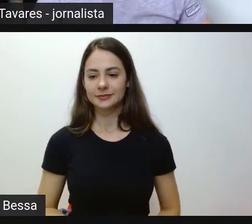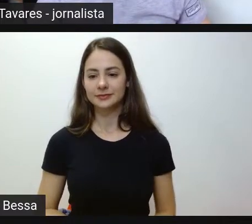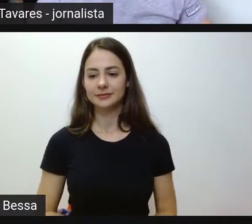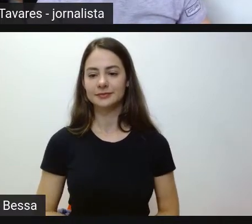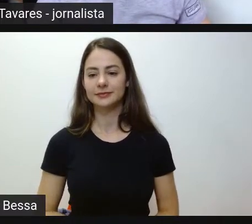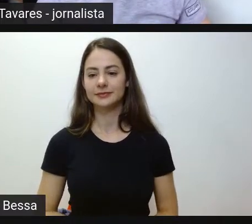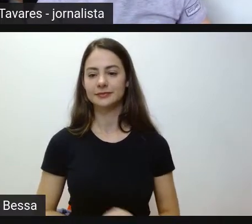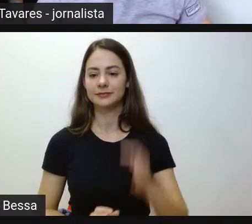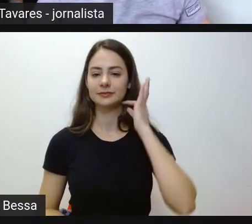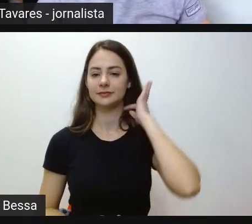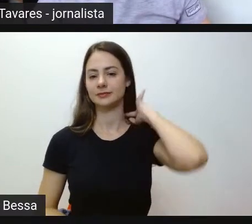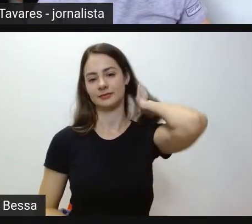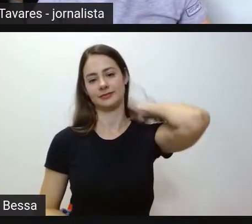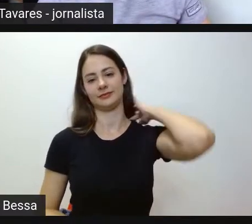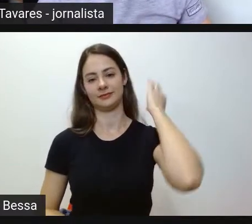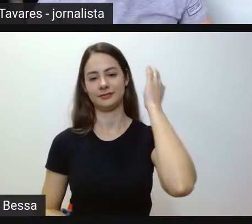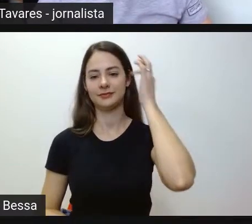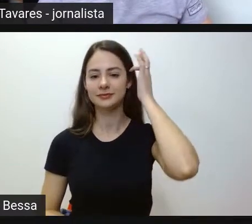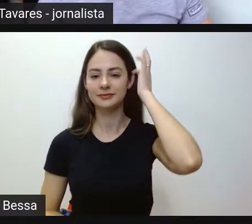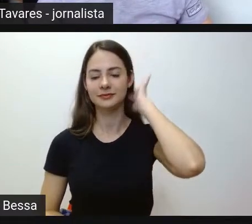Acho que a Daniela ficou tímida.